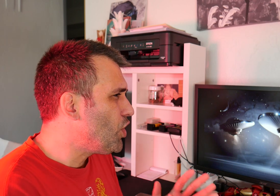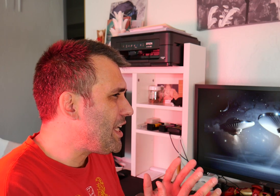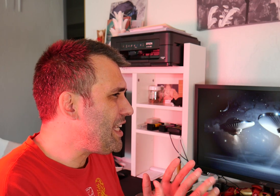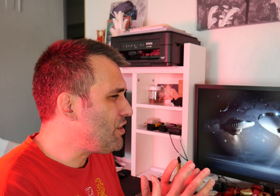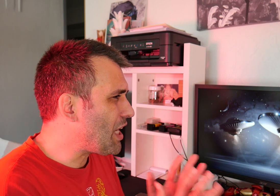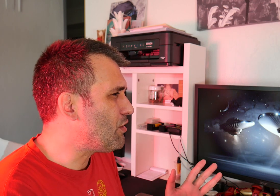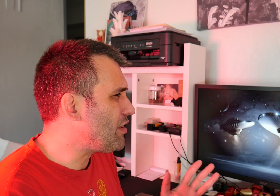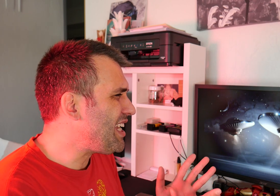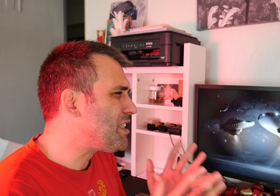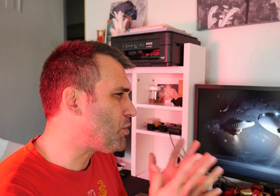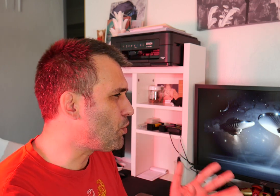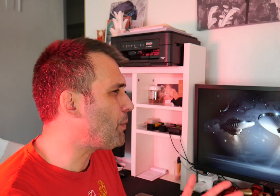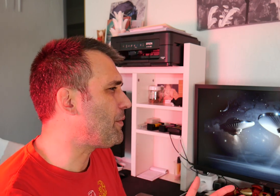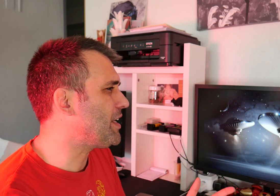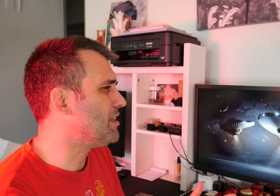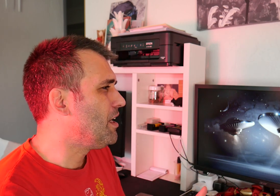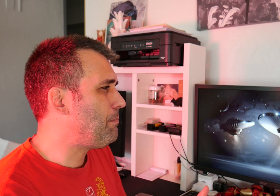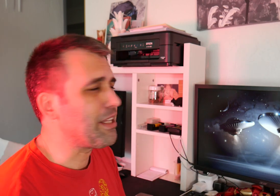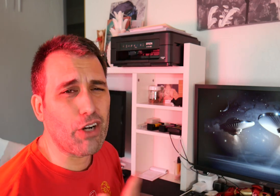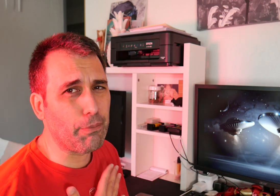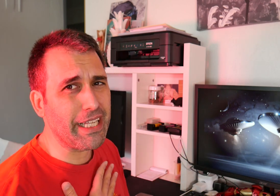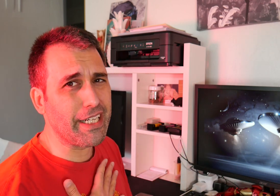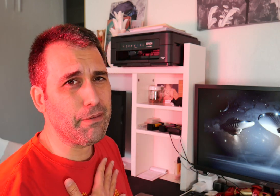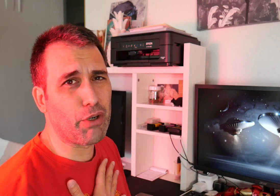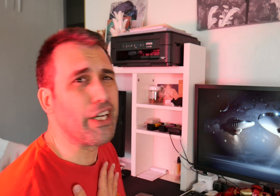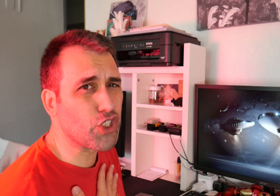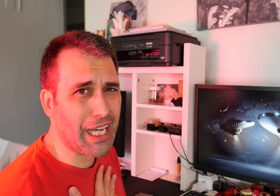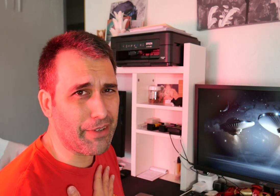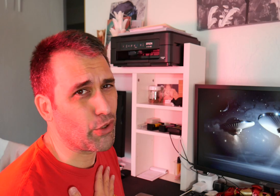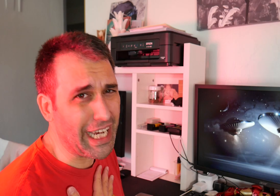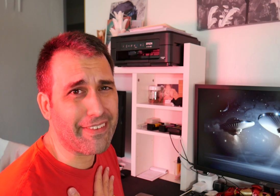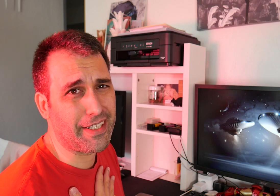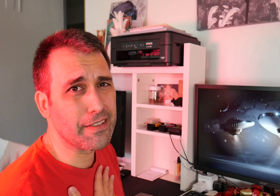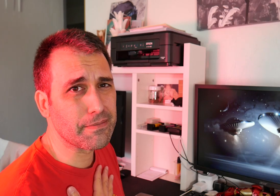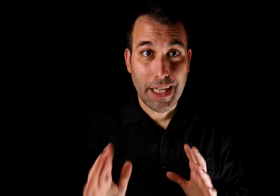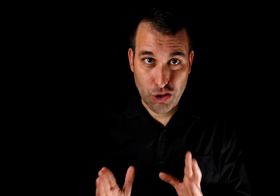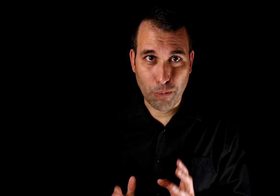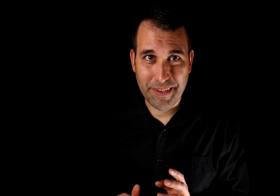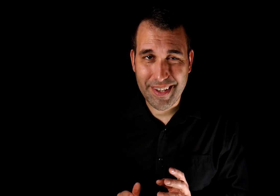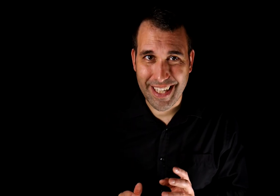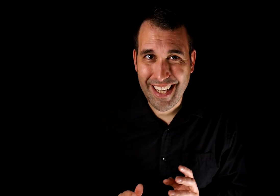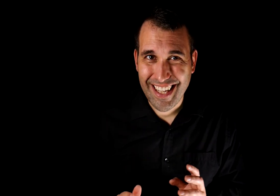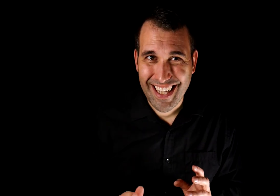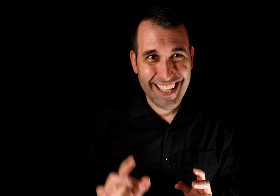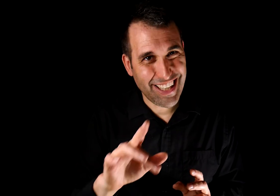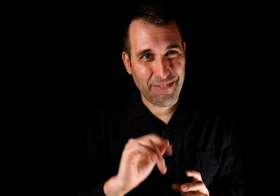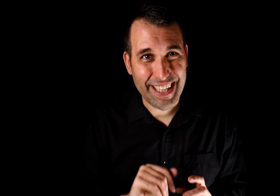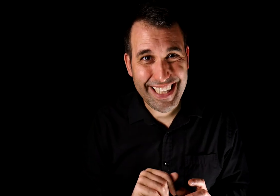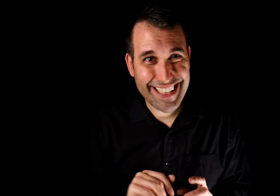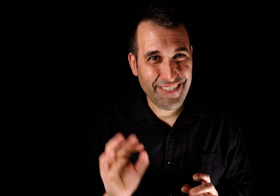ignoradlo. Es por su propio bien. Perdónalo, padre. Porque no sabe lo que hace. Eso es convincente, ¿eh? Te lo advertí que es de